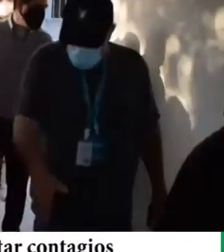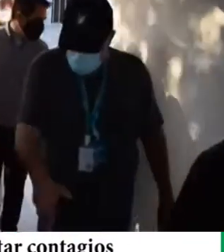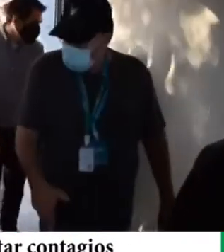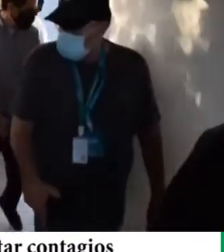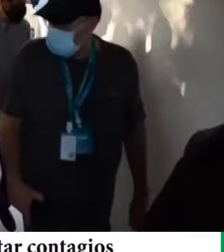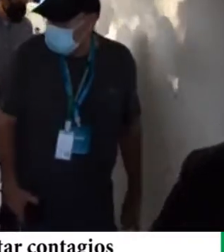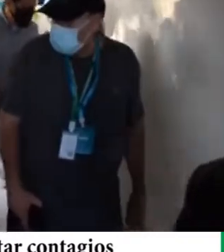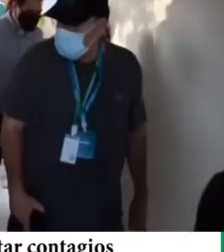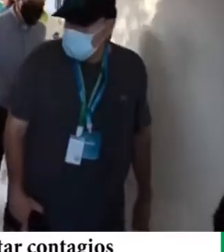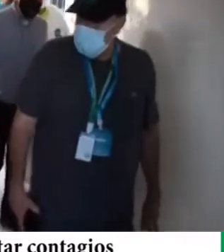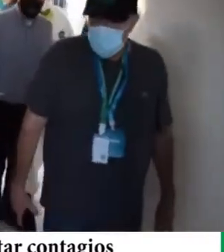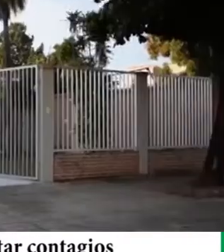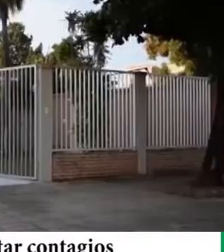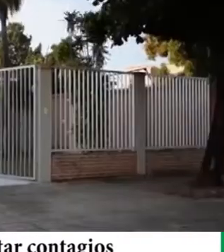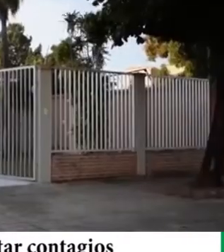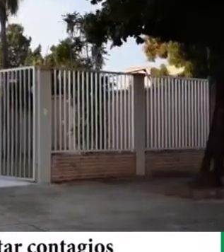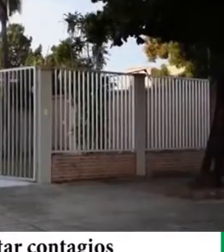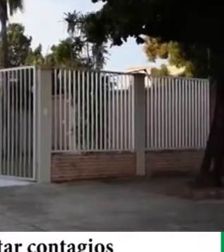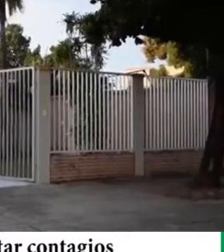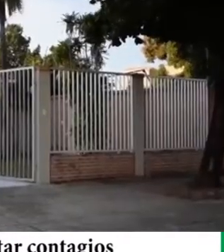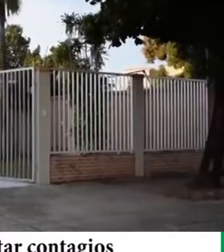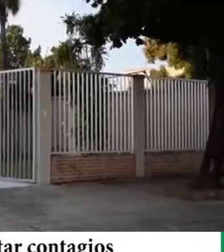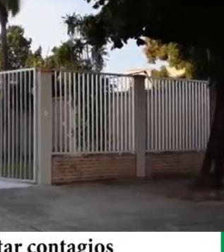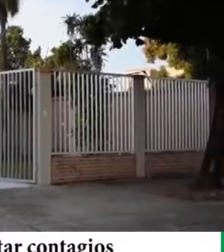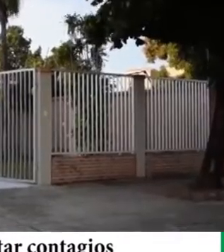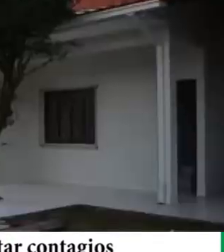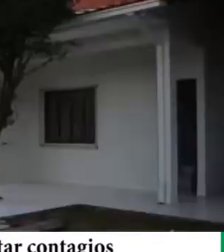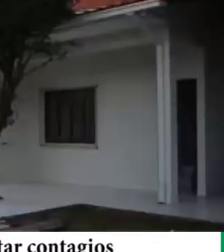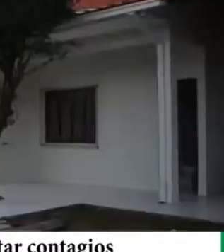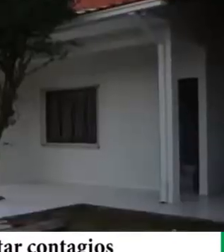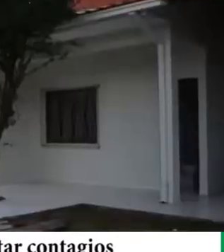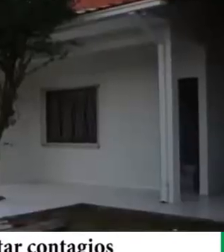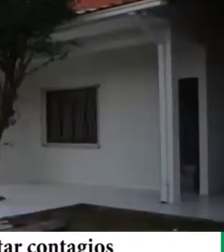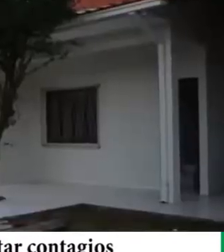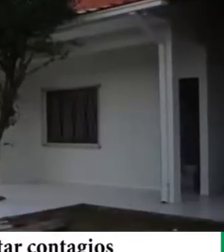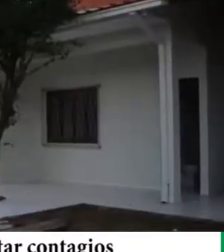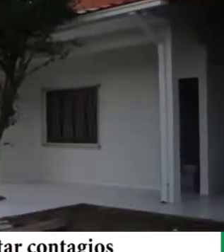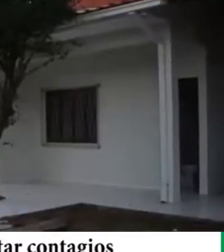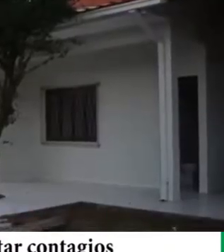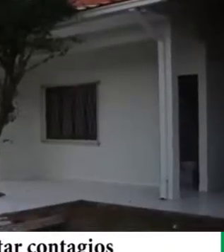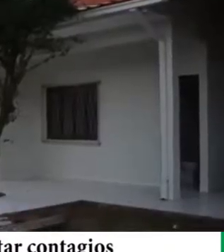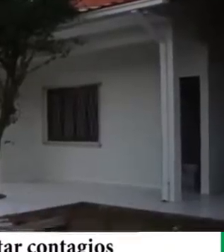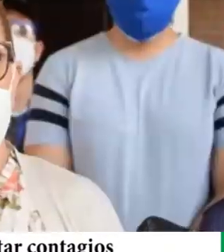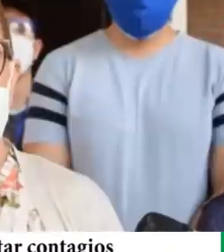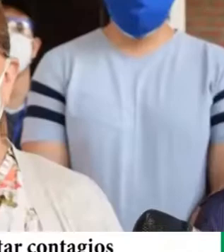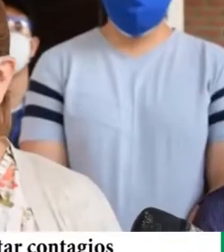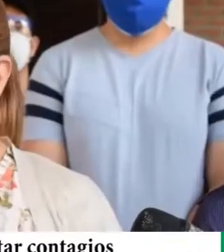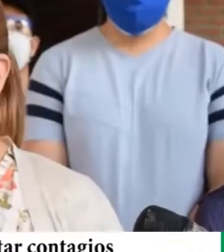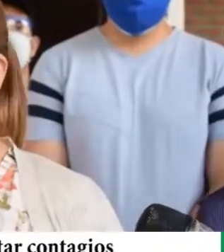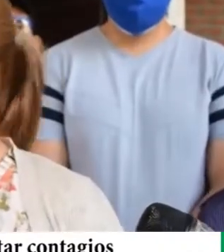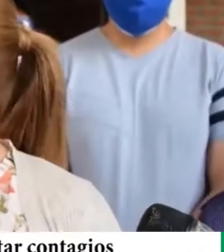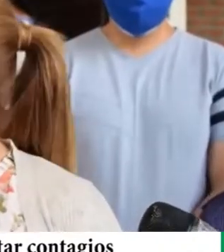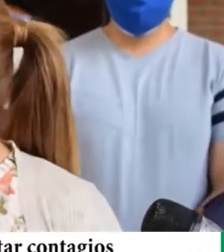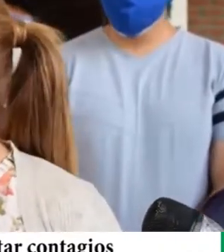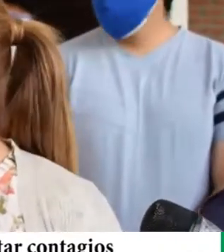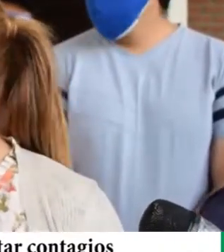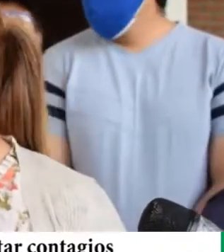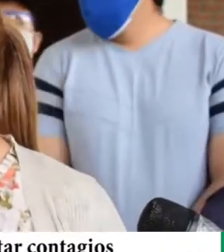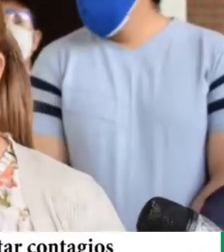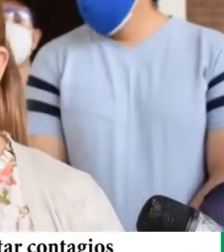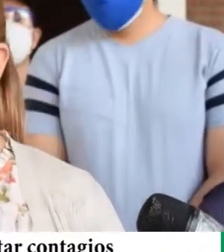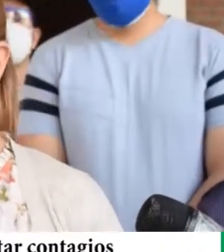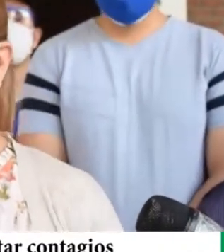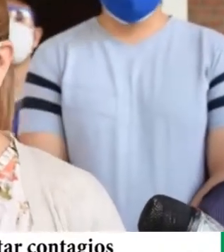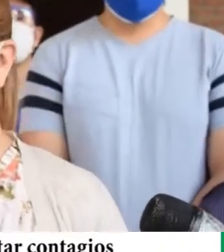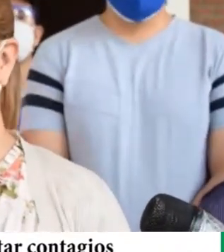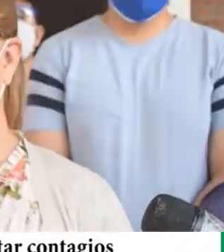necesidad de las personas, y esto es lo ideal, tener un centro con camas de internación, por las dimensiones no podemos contar más de 10, 15 camas, pero ya con